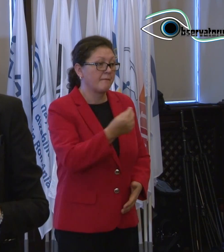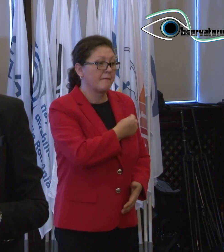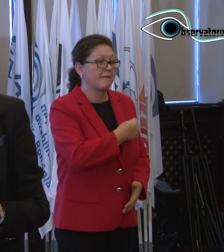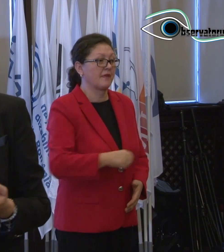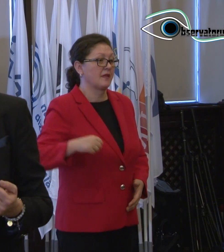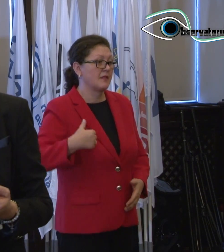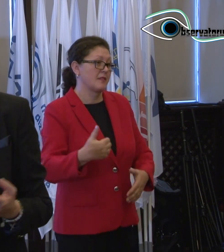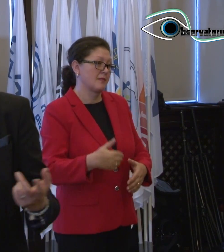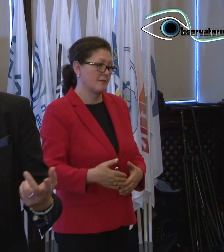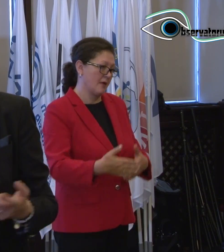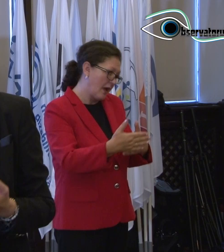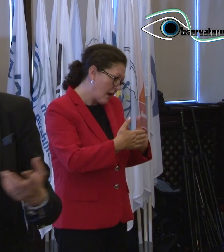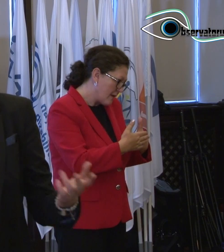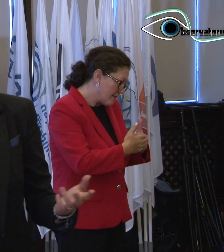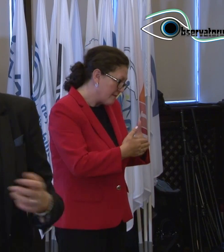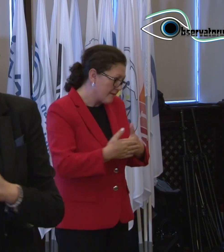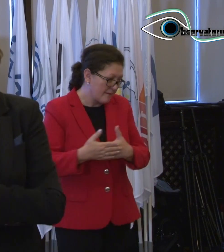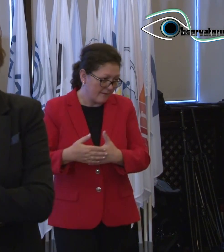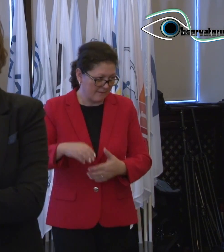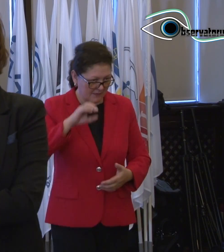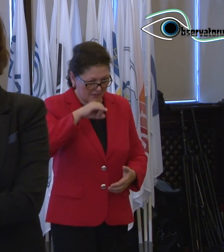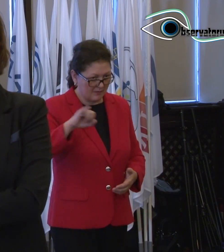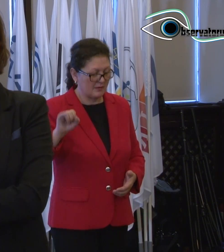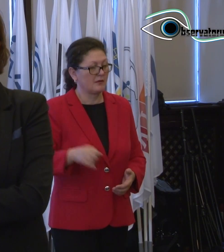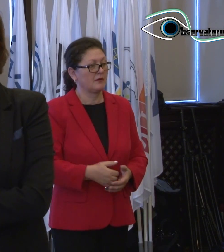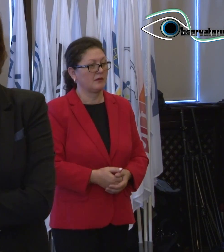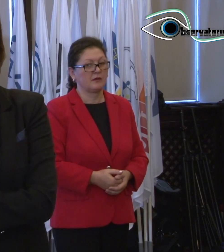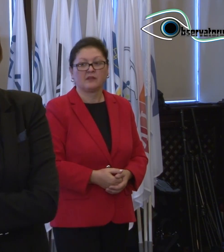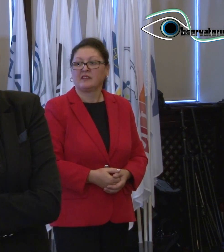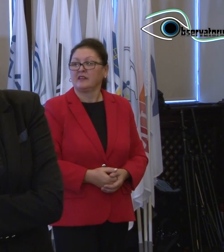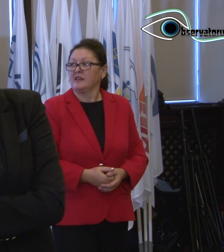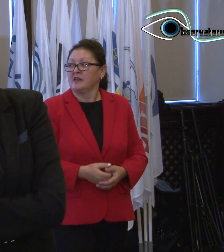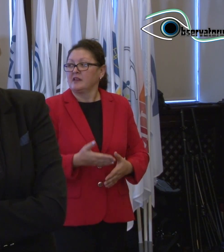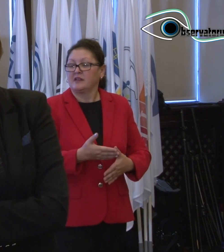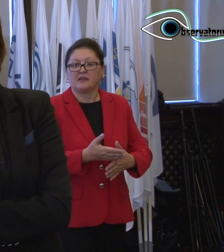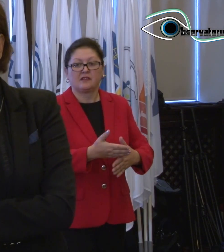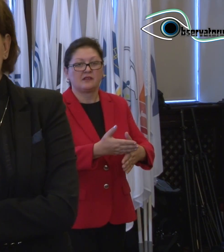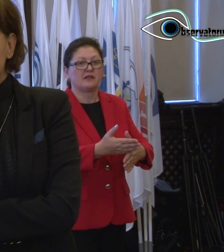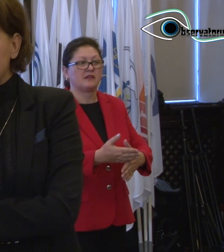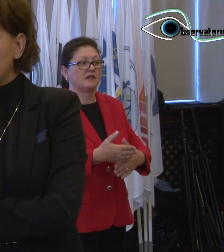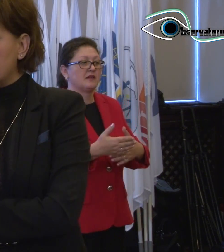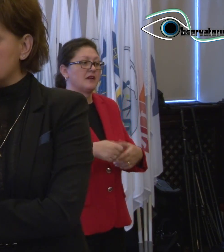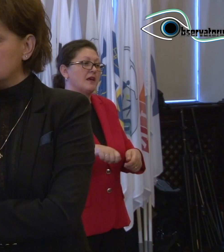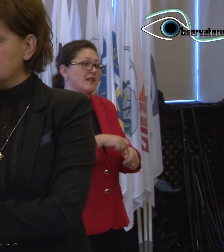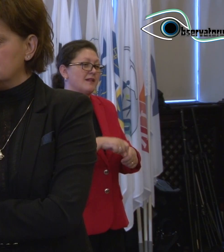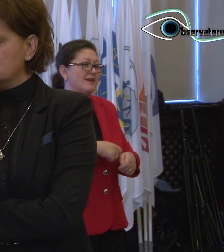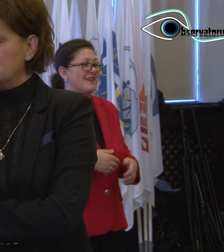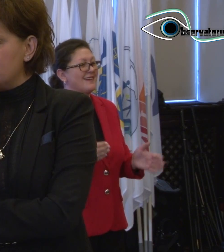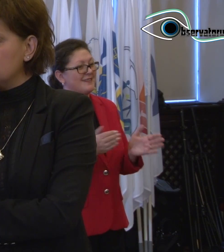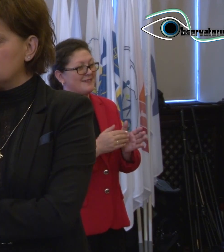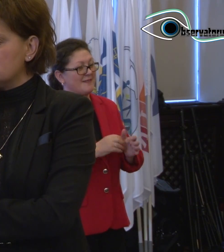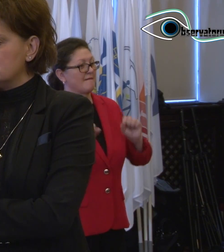mai apropiați de oameni cu unii dintre noi. Nu știu, ne ajută cu siguranță și educația pe care am primit-o. Dar trebuie să avem curaj.